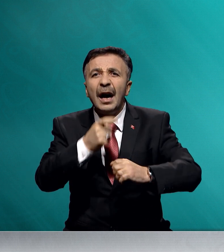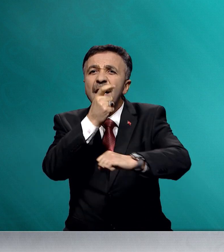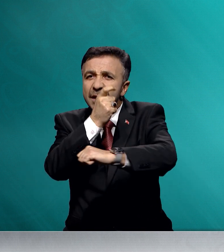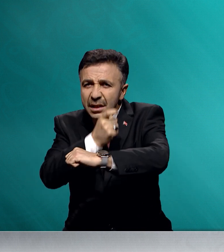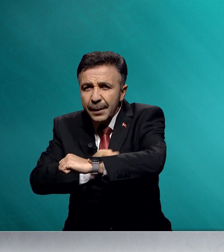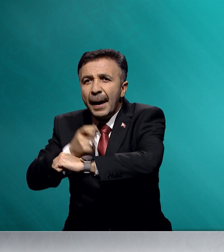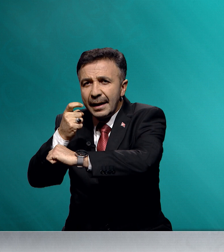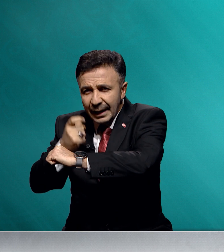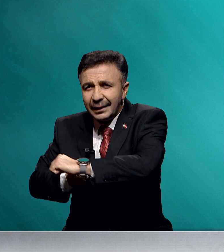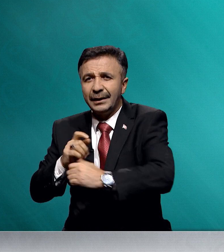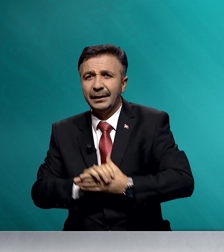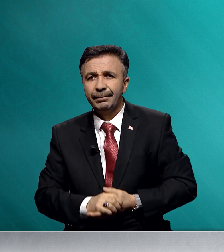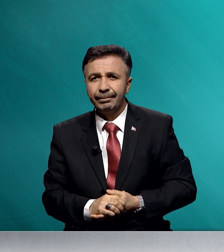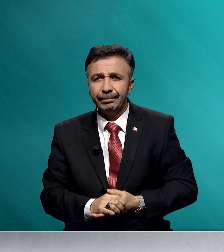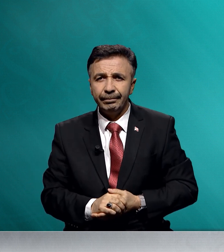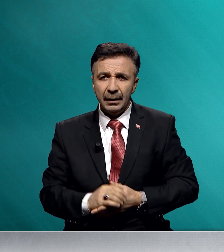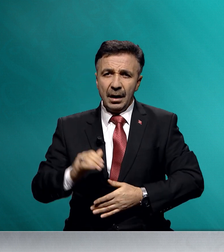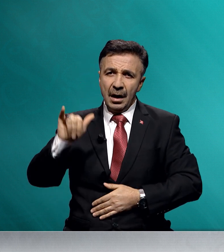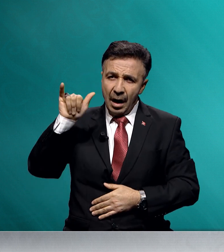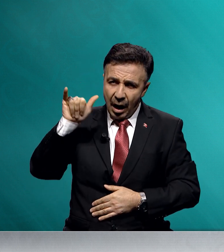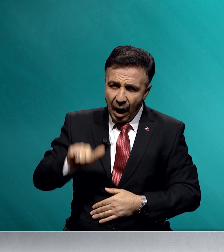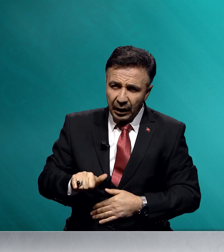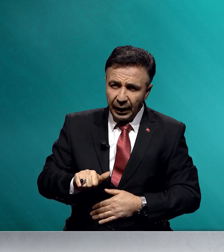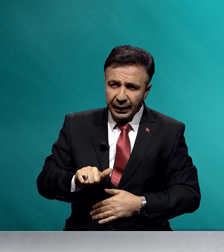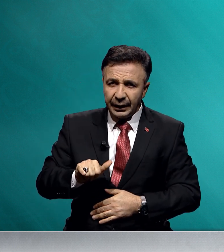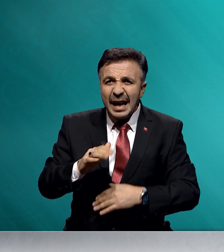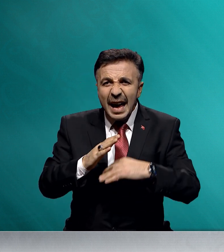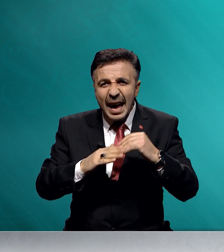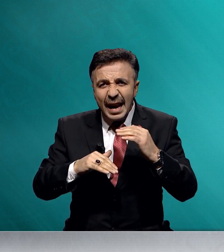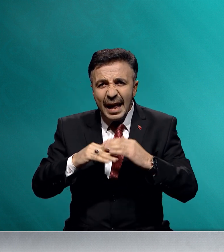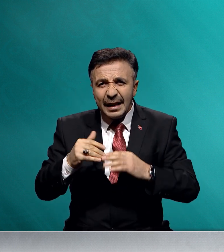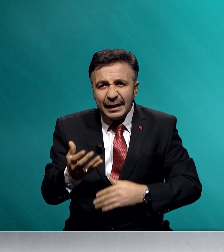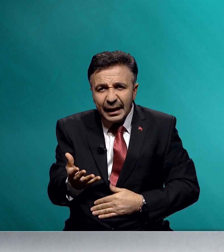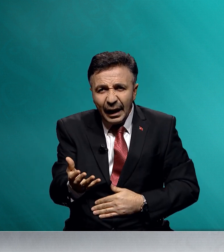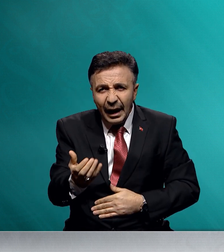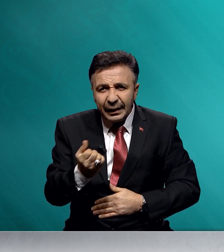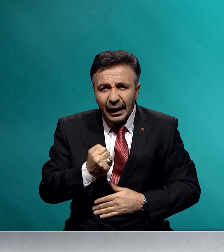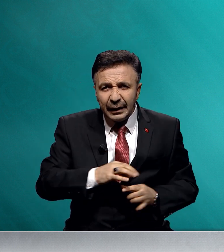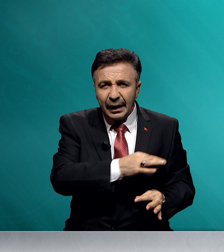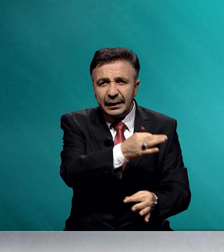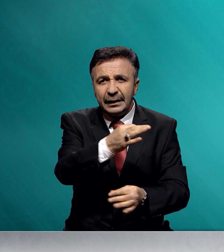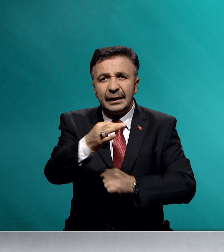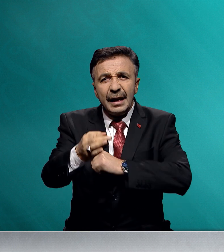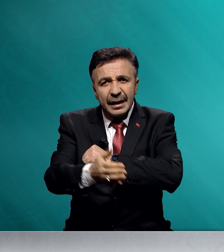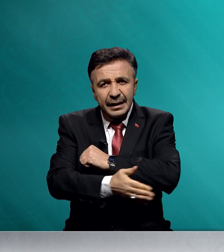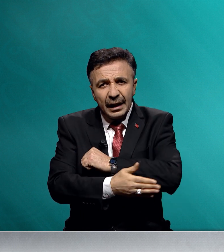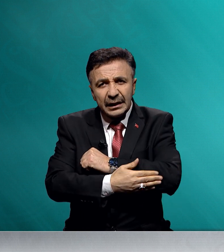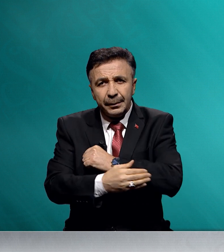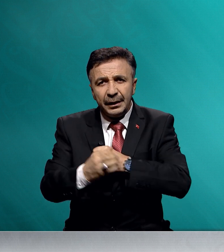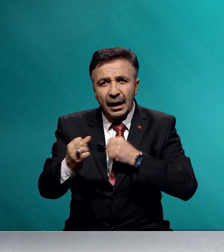siperdedir. Hakları ellerinden alınanların yardımına